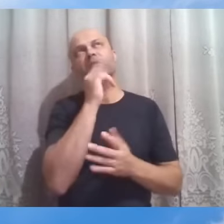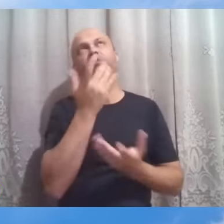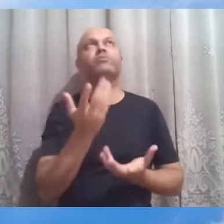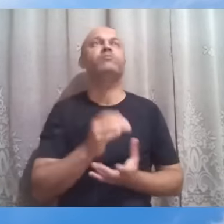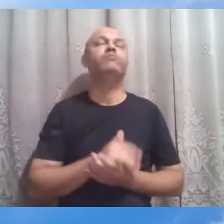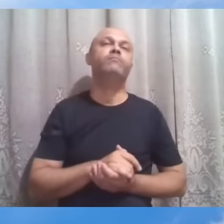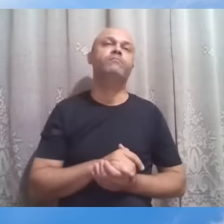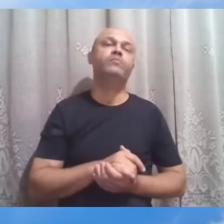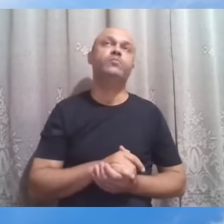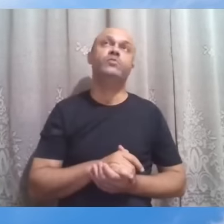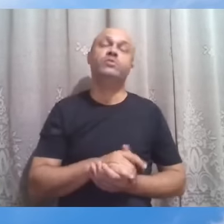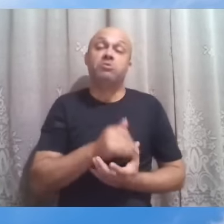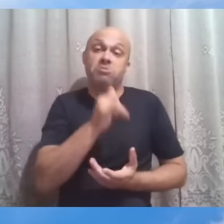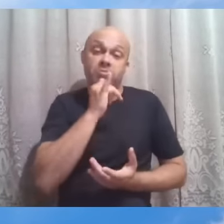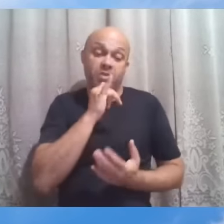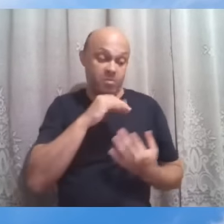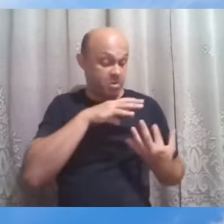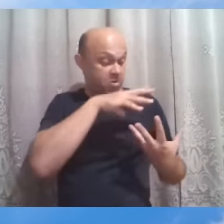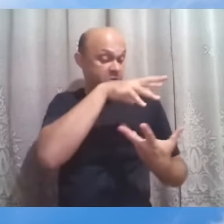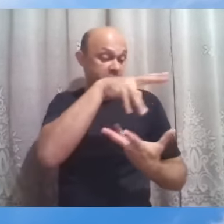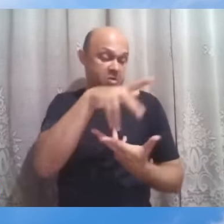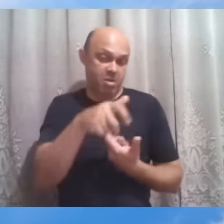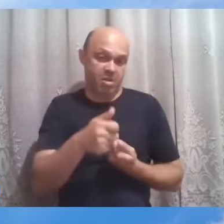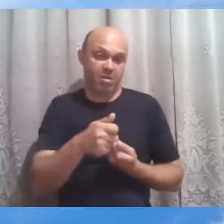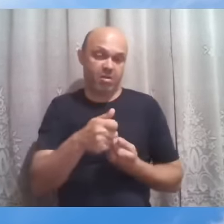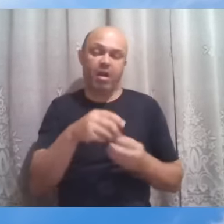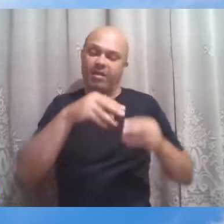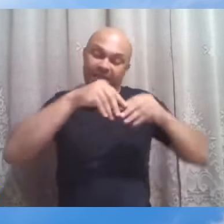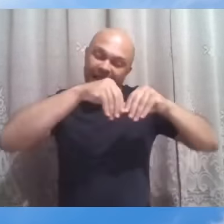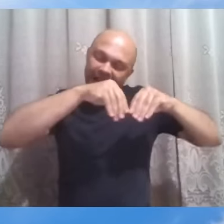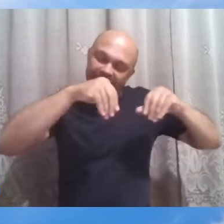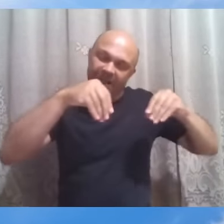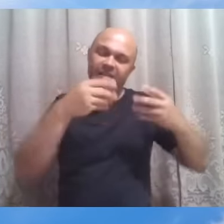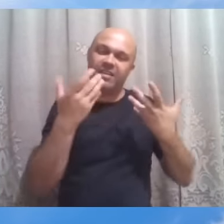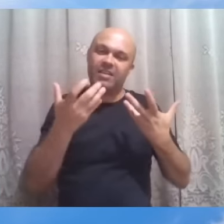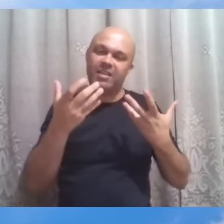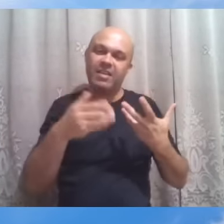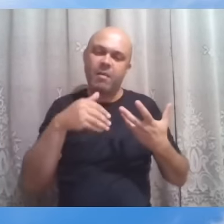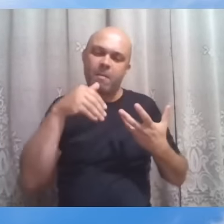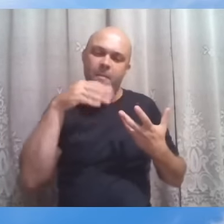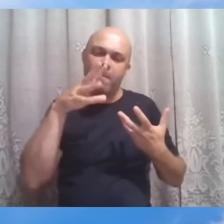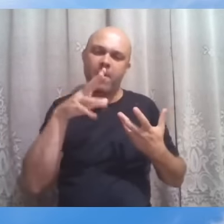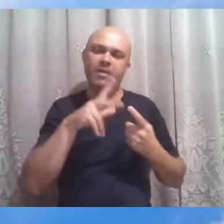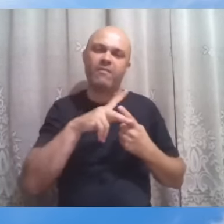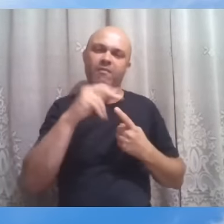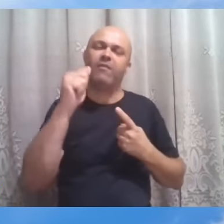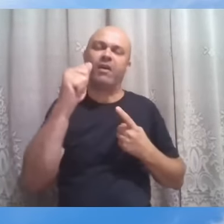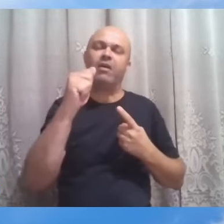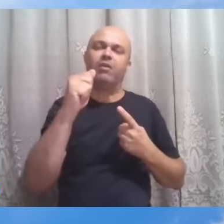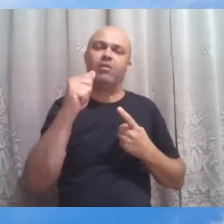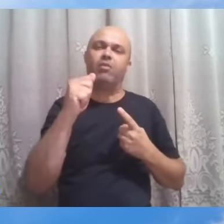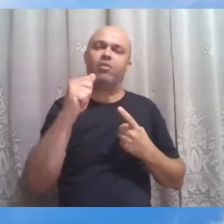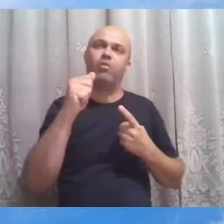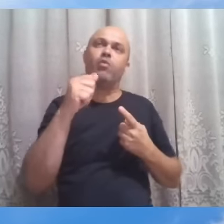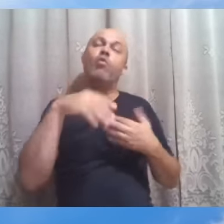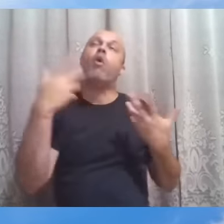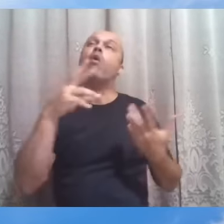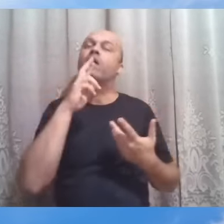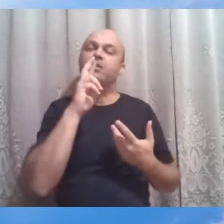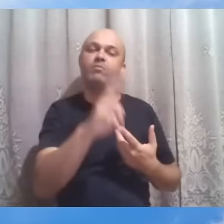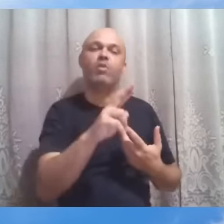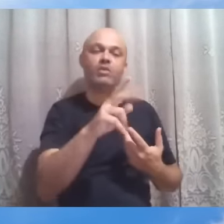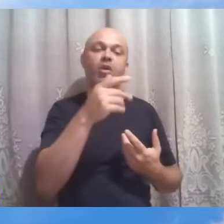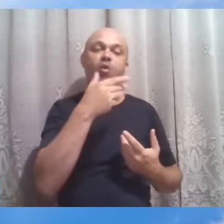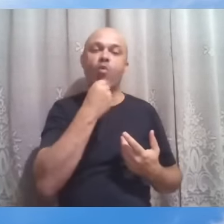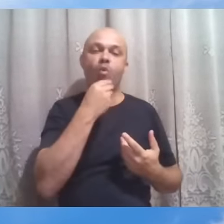Por exemplo, a terra que desejou ser mais útil e produzir, qual a resposta que ela recebe do lavrador que dela